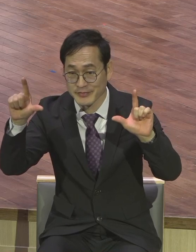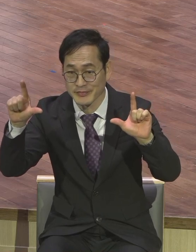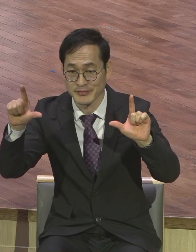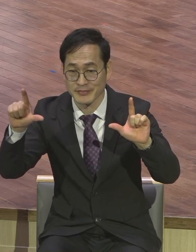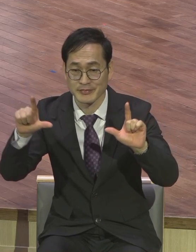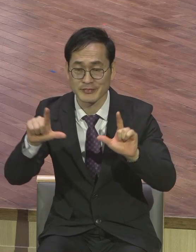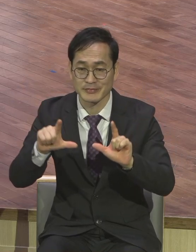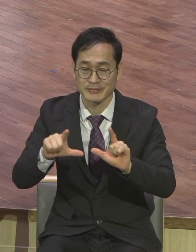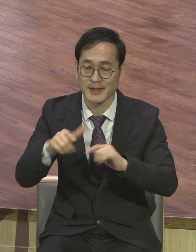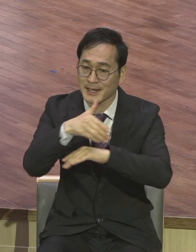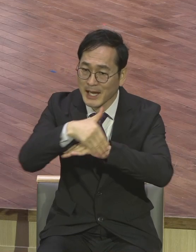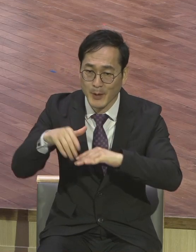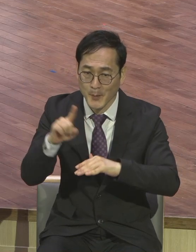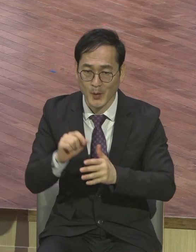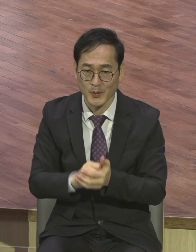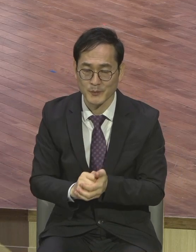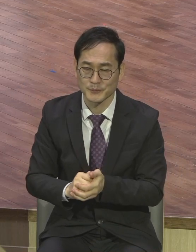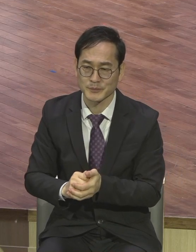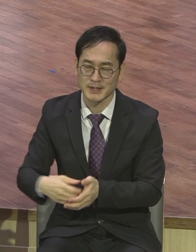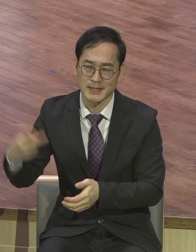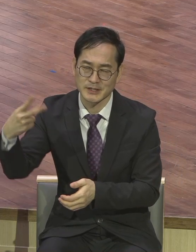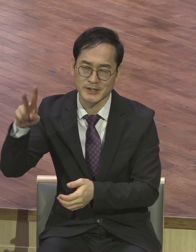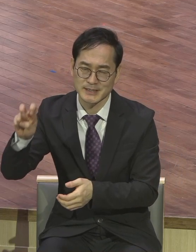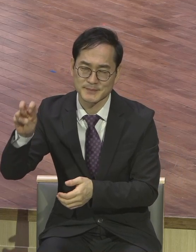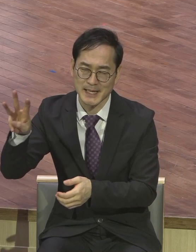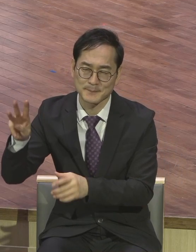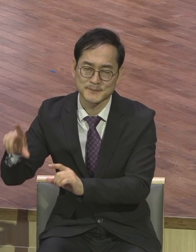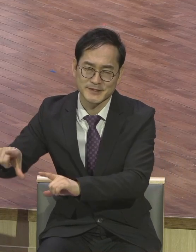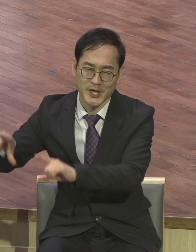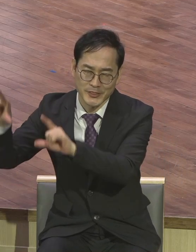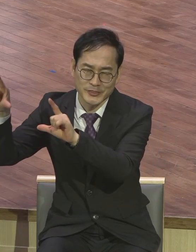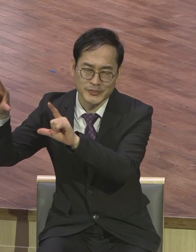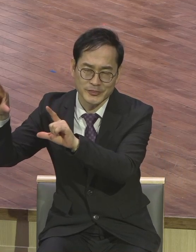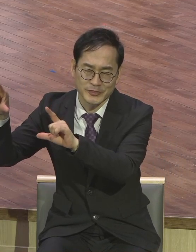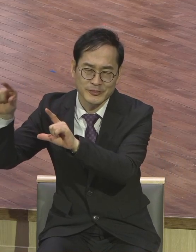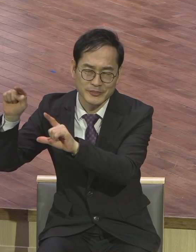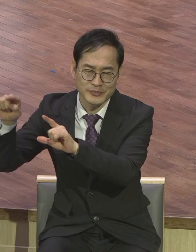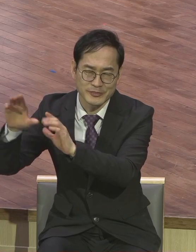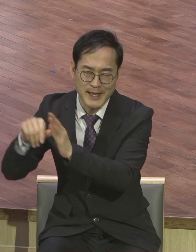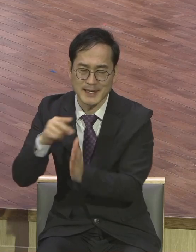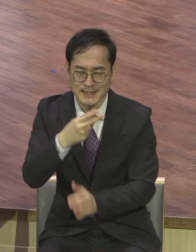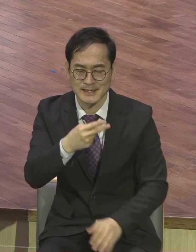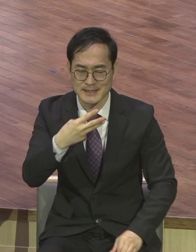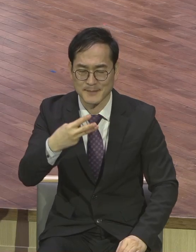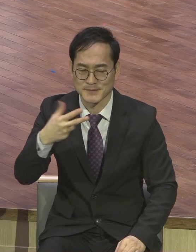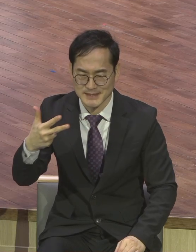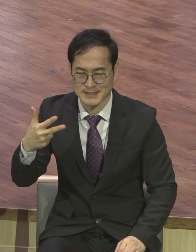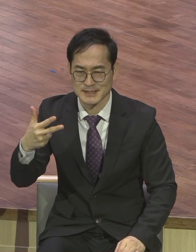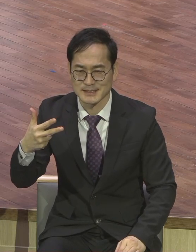2023년도 예원교회 237 선교회 원년이 될 것입니다